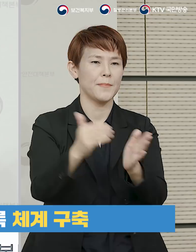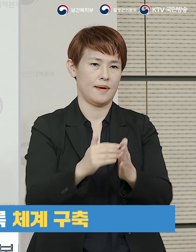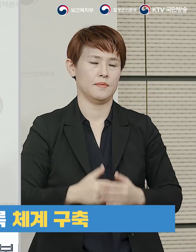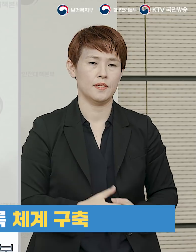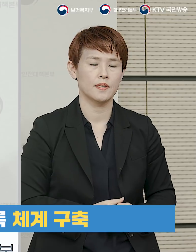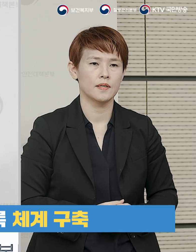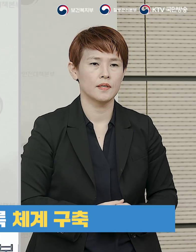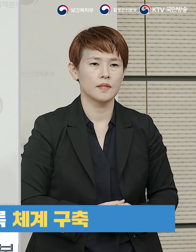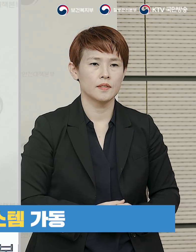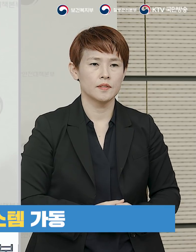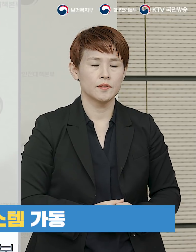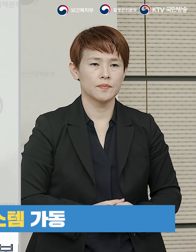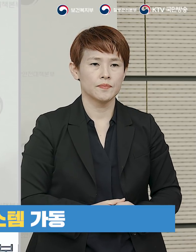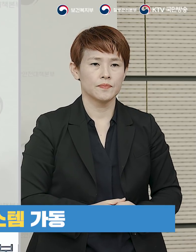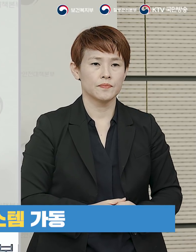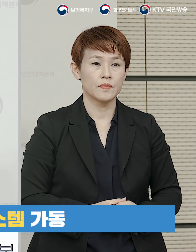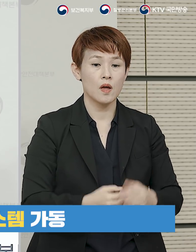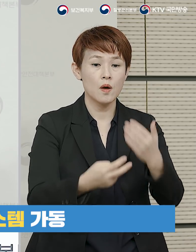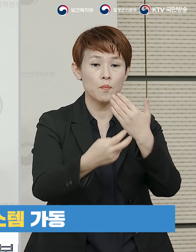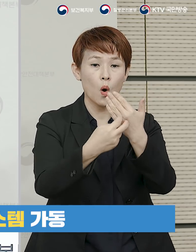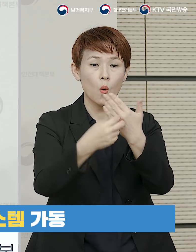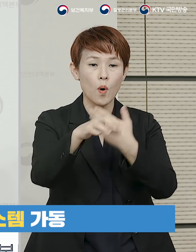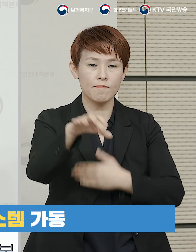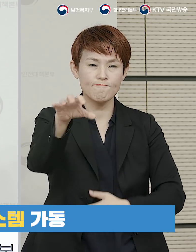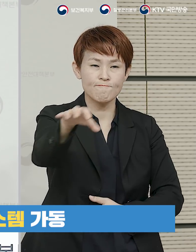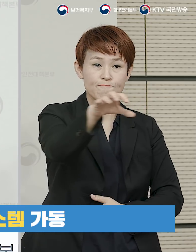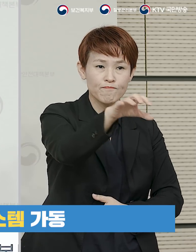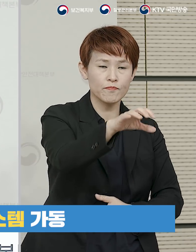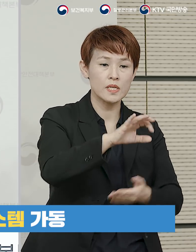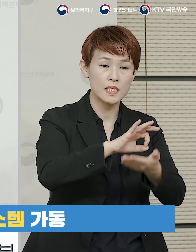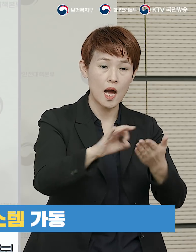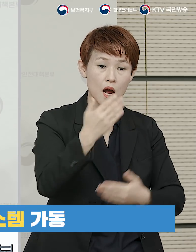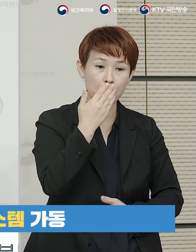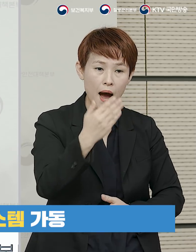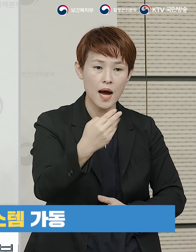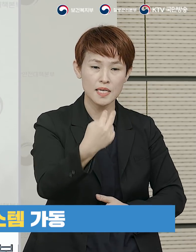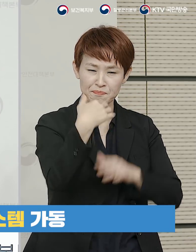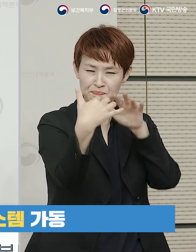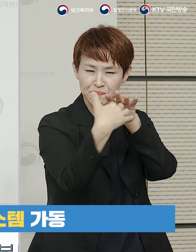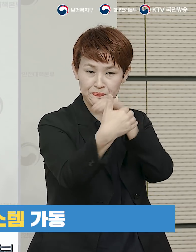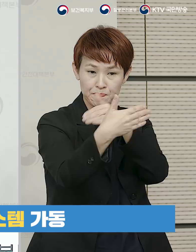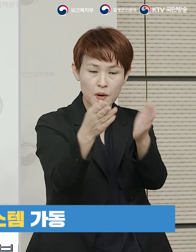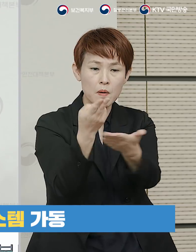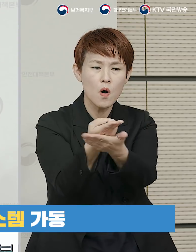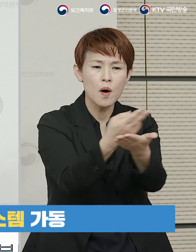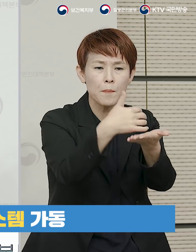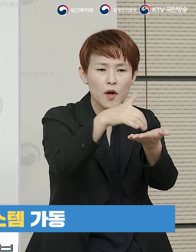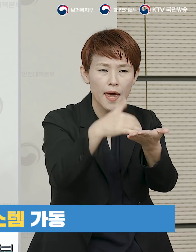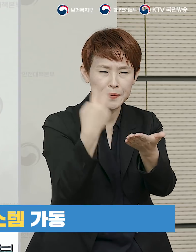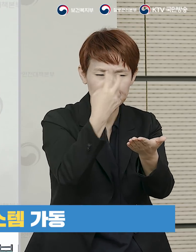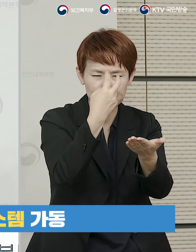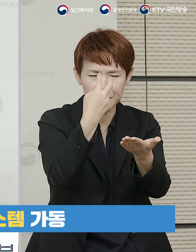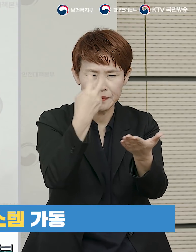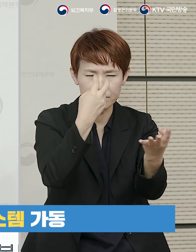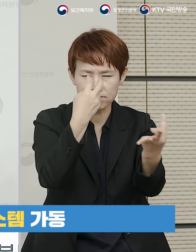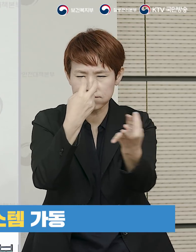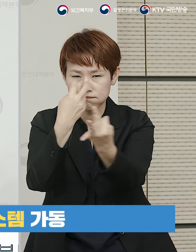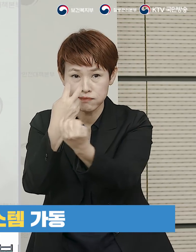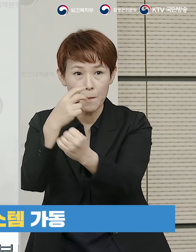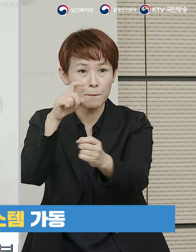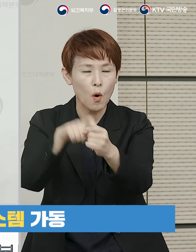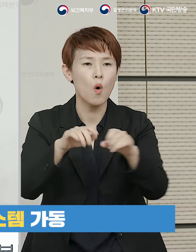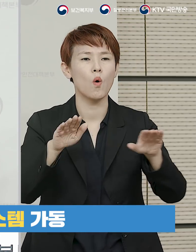조치를 완료한 바 있습니다 이와 함께 병원별로 가용할 수 있는 음압병상현황을 신속하게